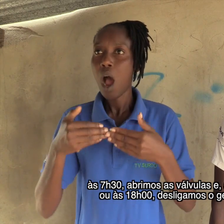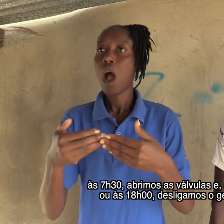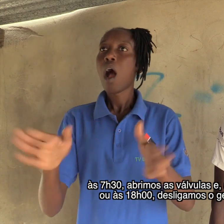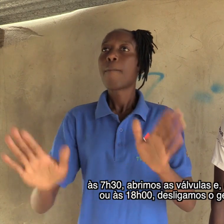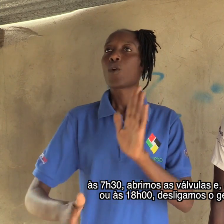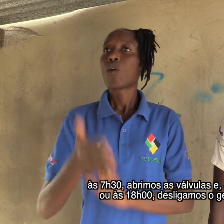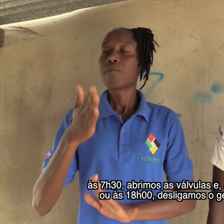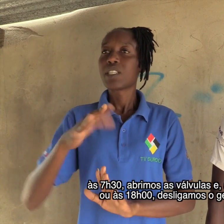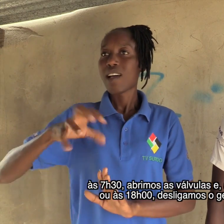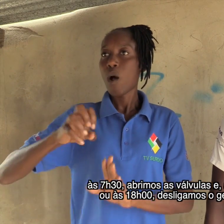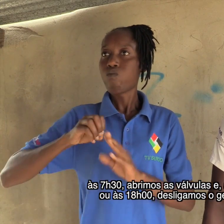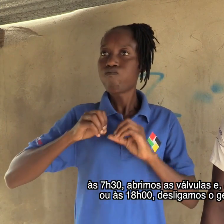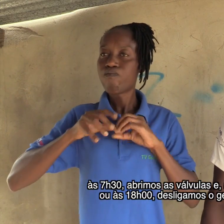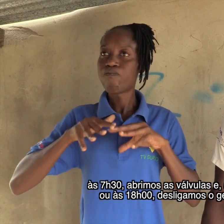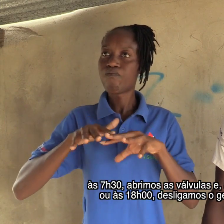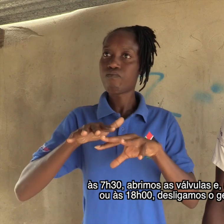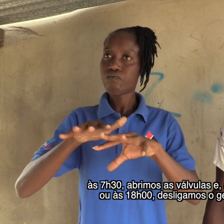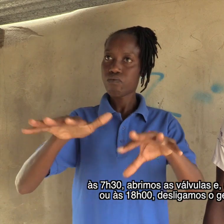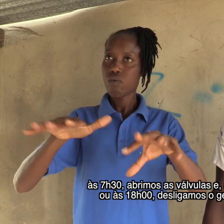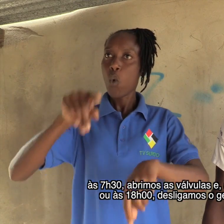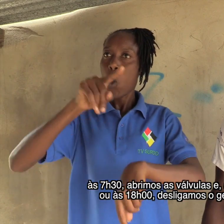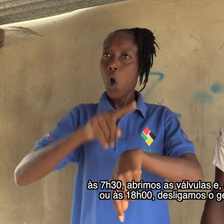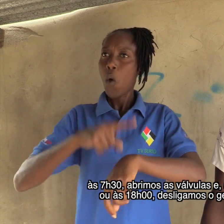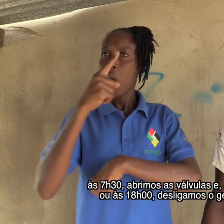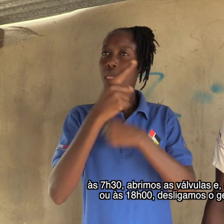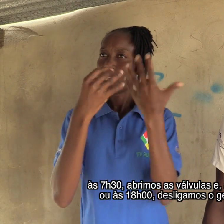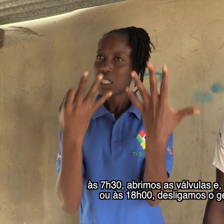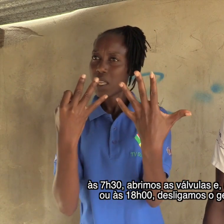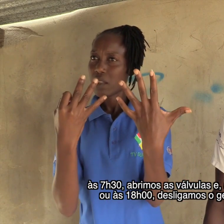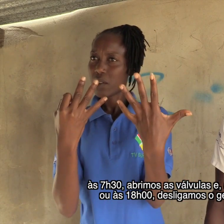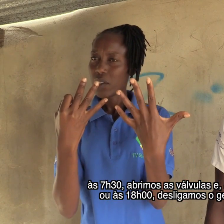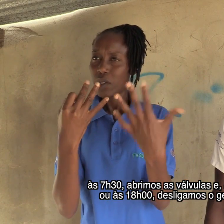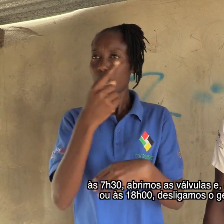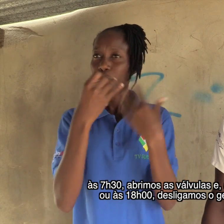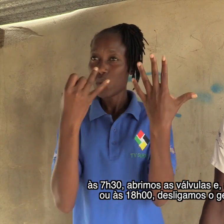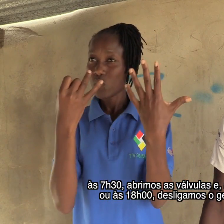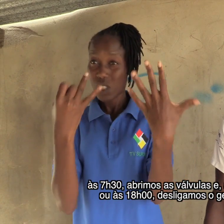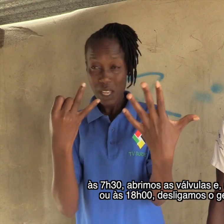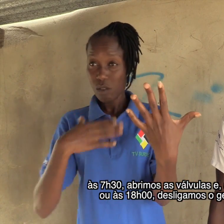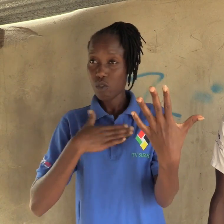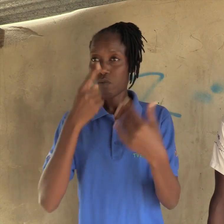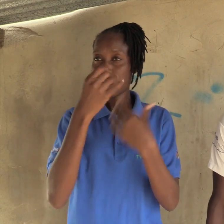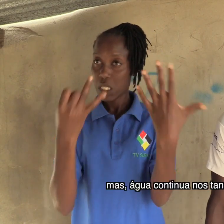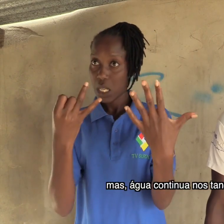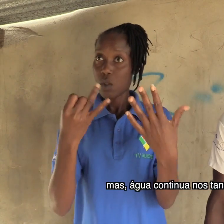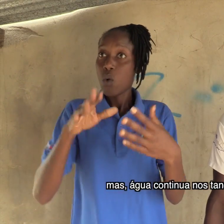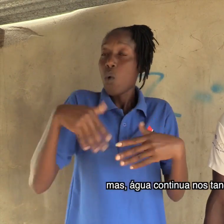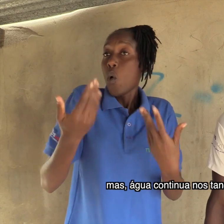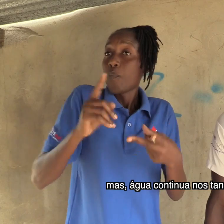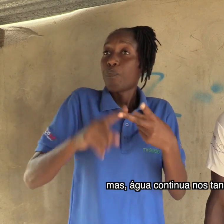depois às 17 ou às 18 assim estamos a desligar o gerador, mas a água resta aí nos tanques.